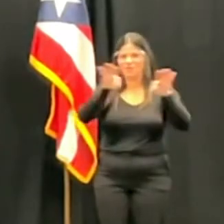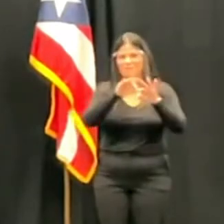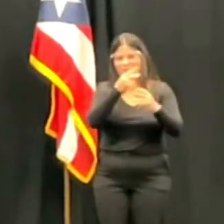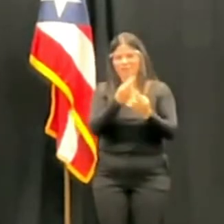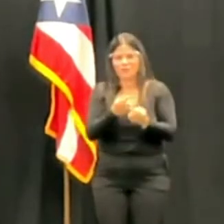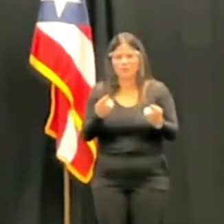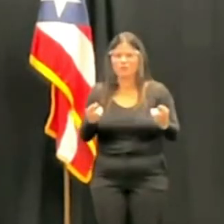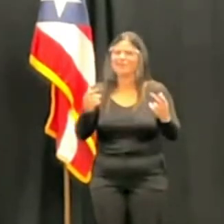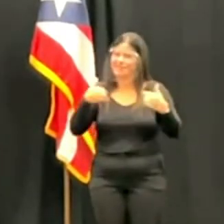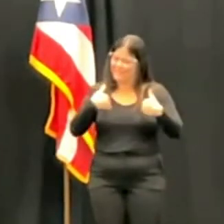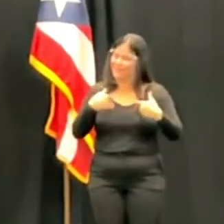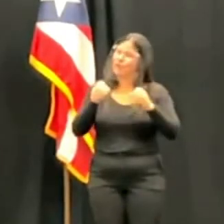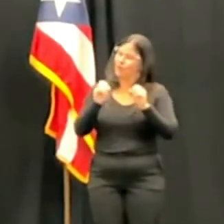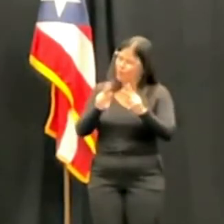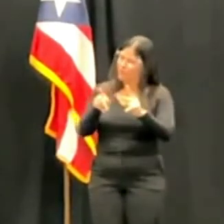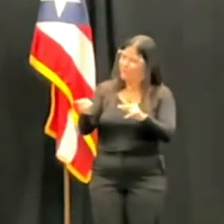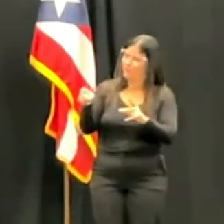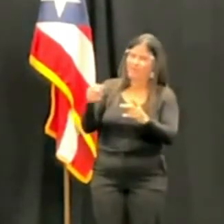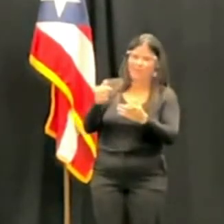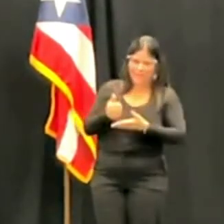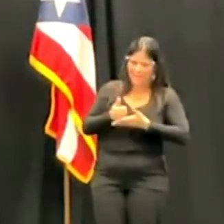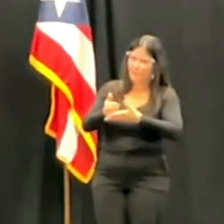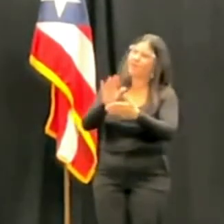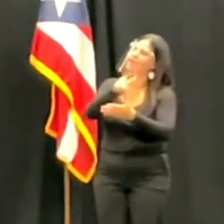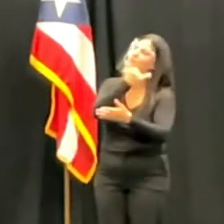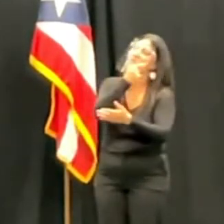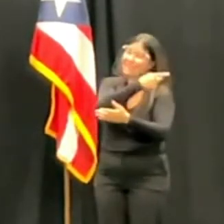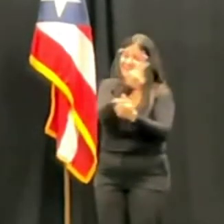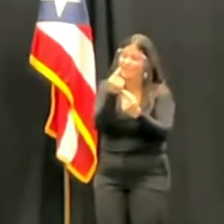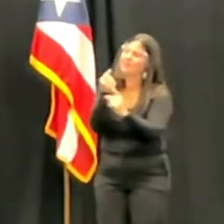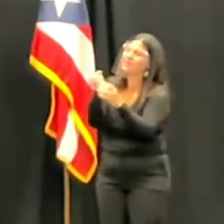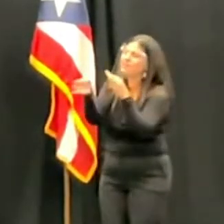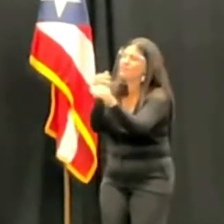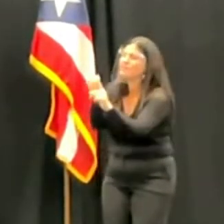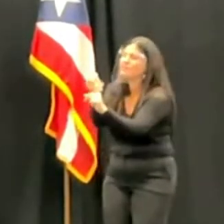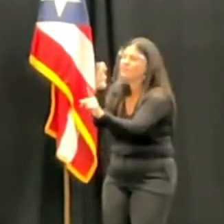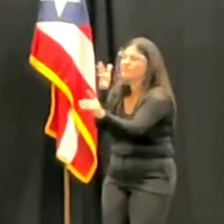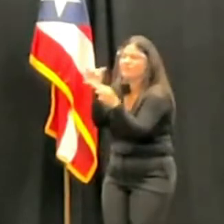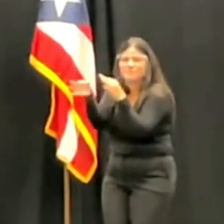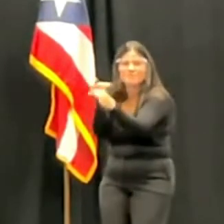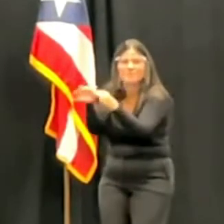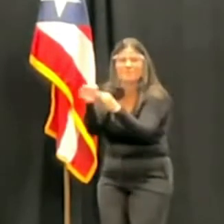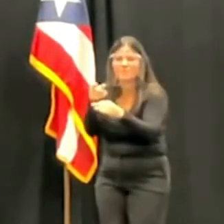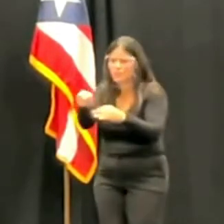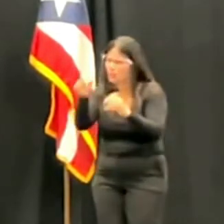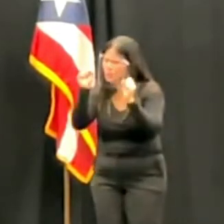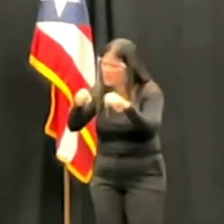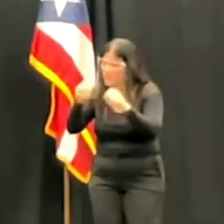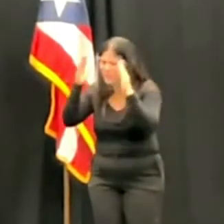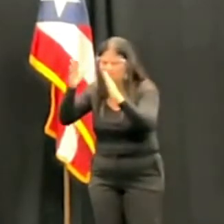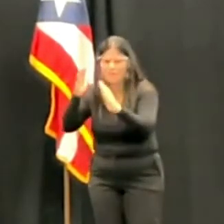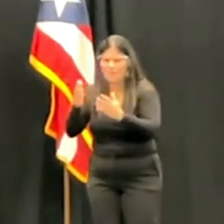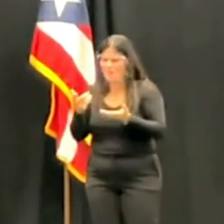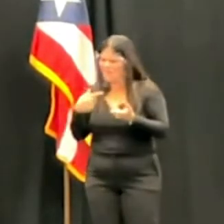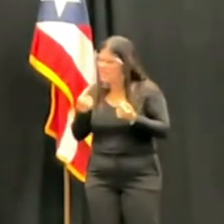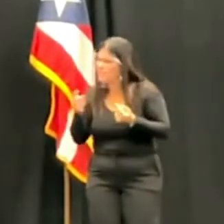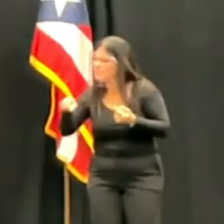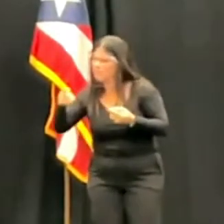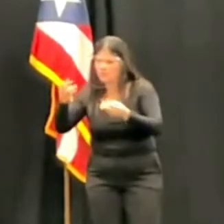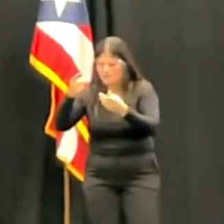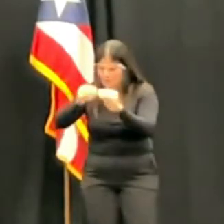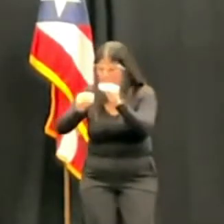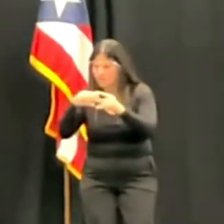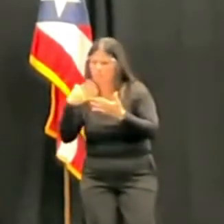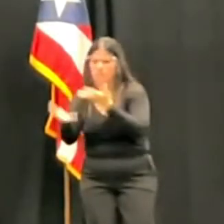de ser orientado y que, finalmente, su controversia pueda ser atendida en los méritos. Ese siempre ha sido mi norte,